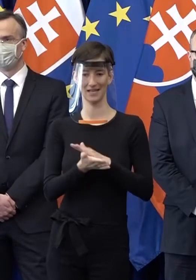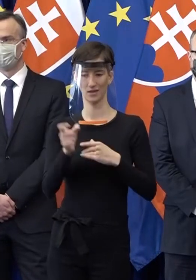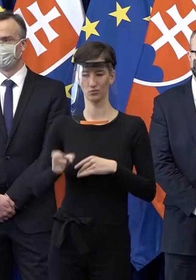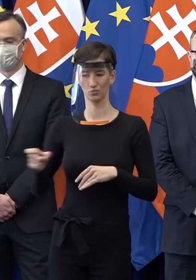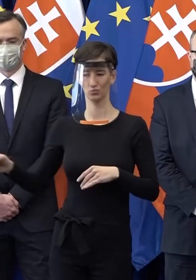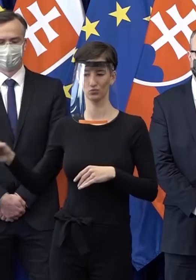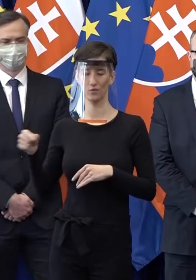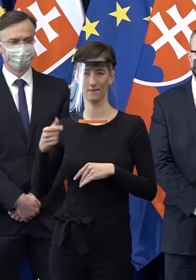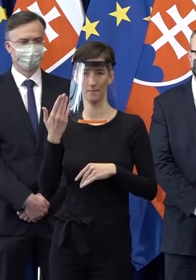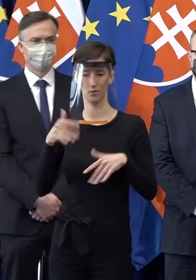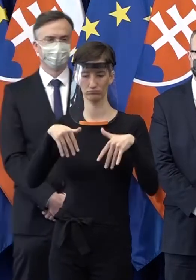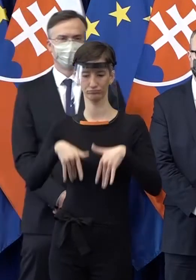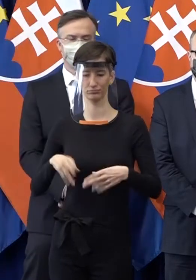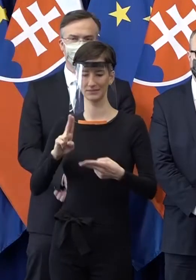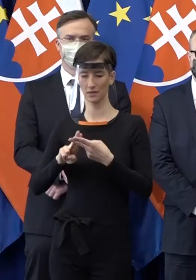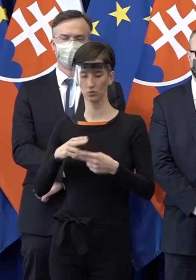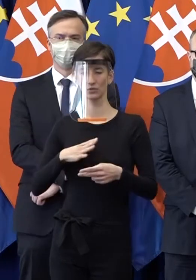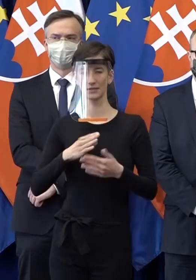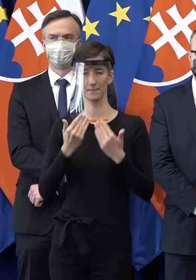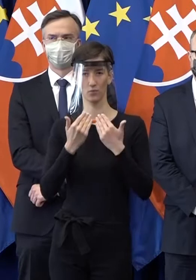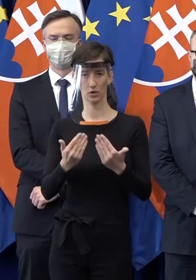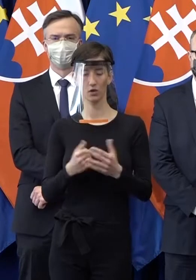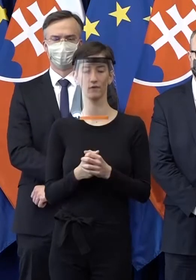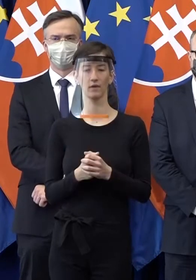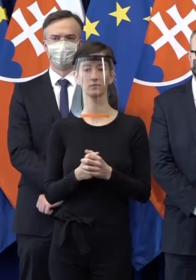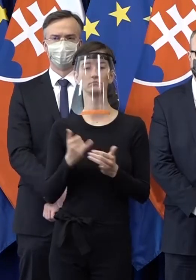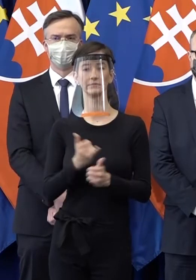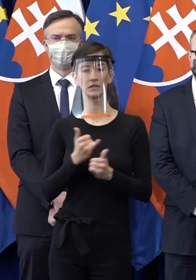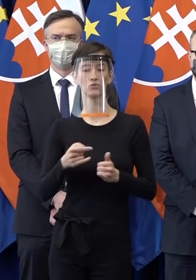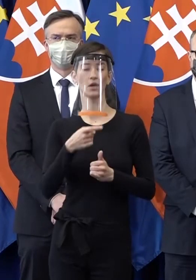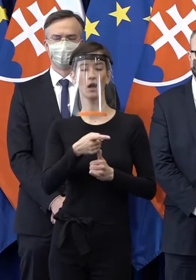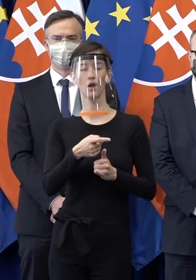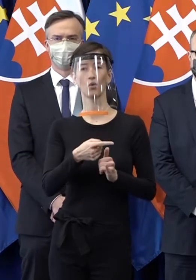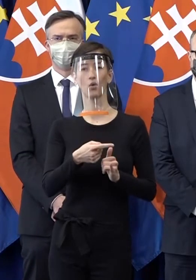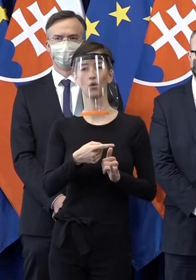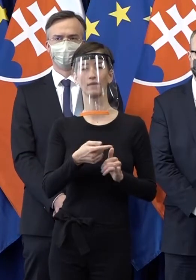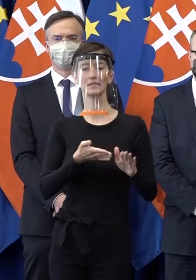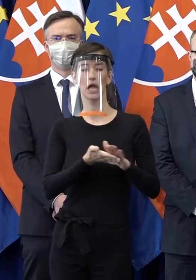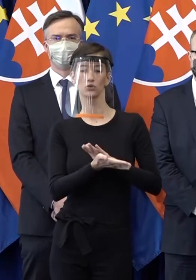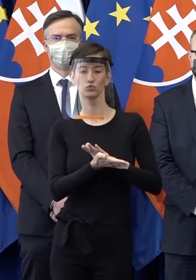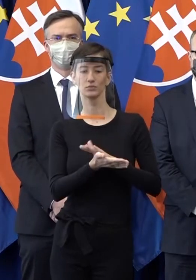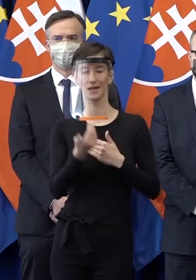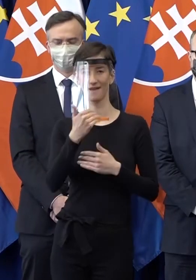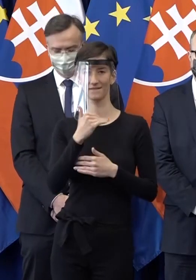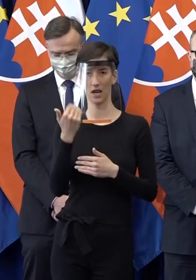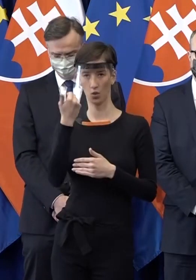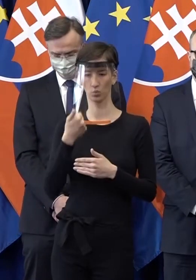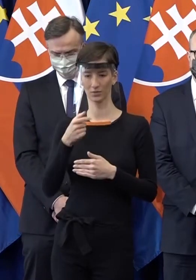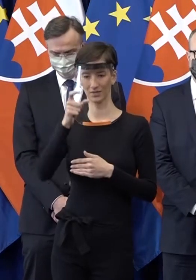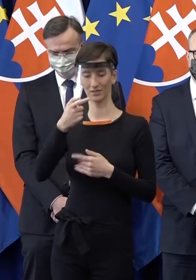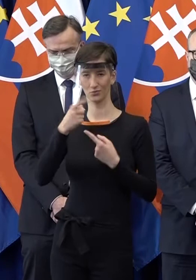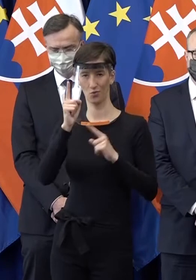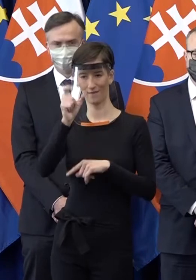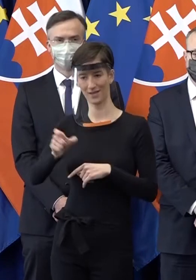Reprezentujete ľudí, ktorí zamestnávajú mnohostoviek ľudí na Slovensku a myslím si, že jedine vzájomným dialogom a